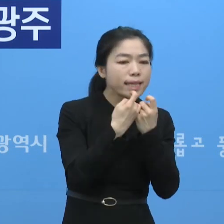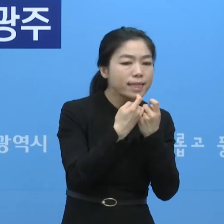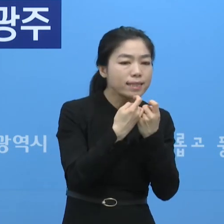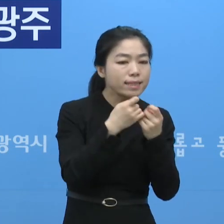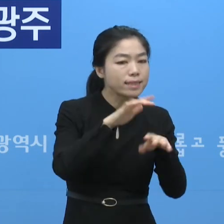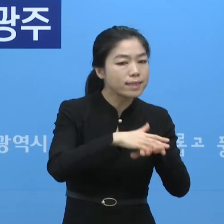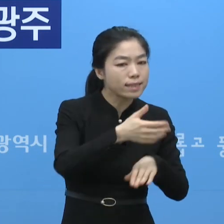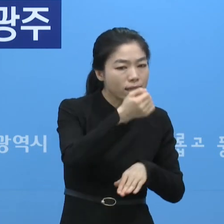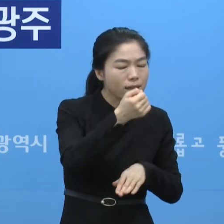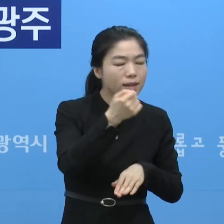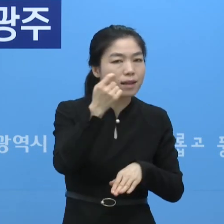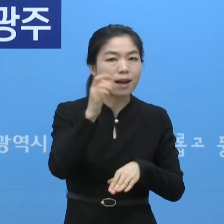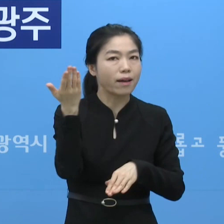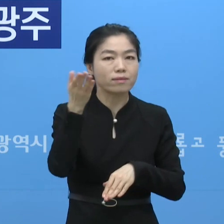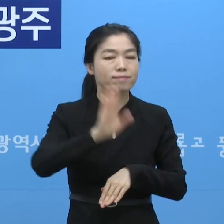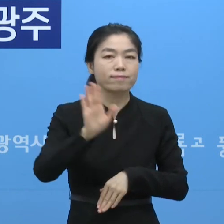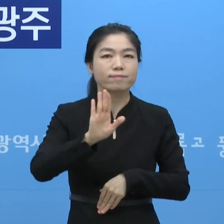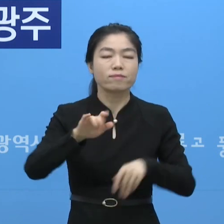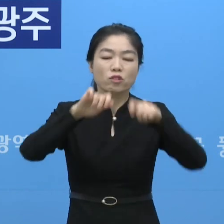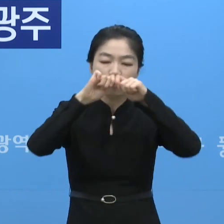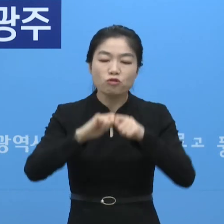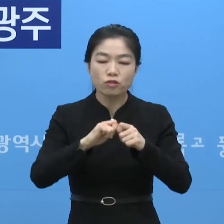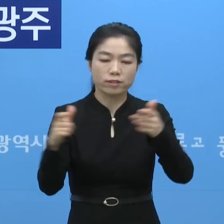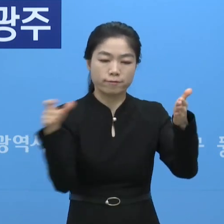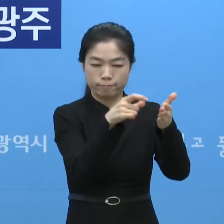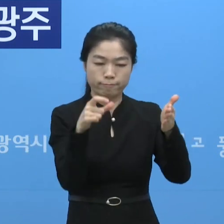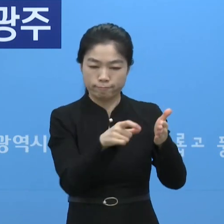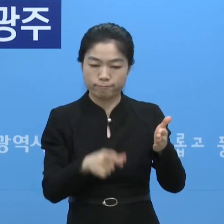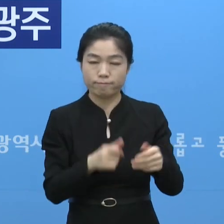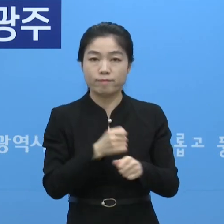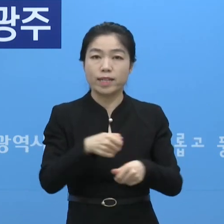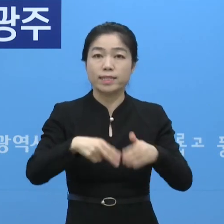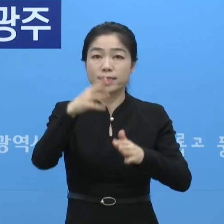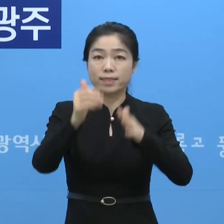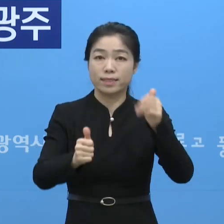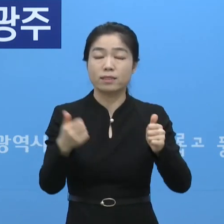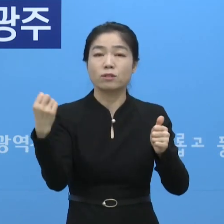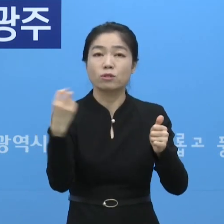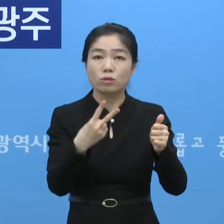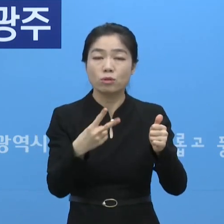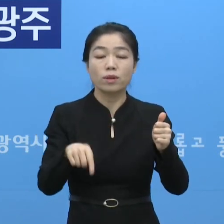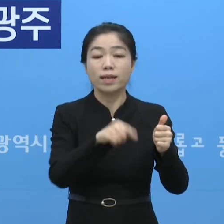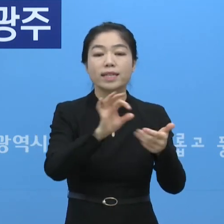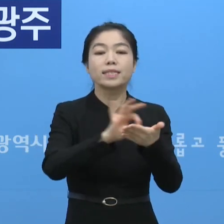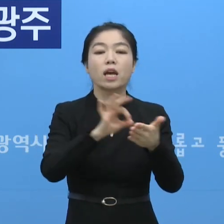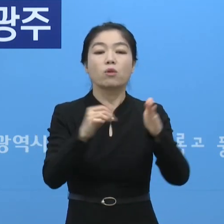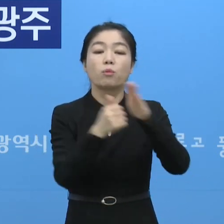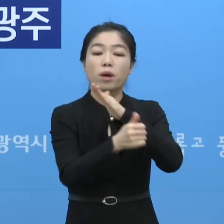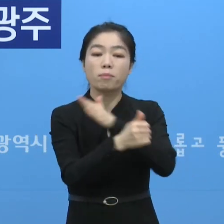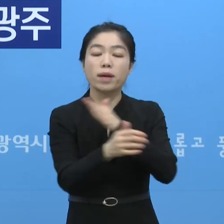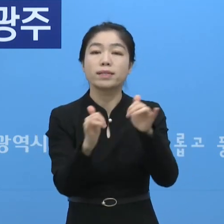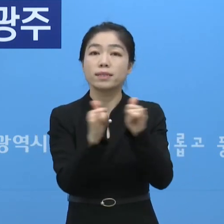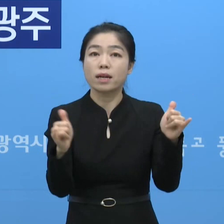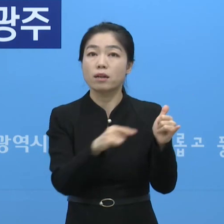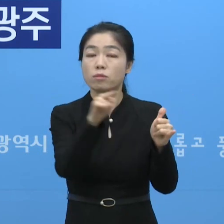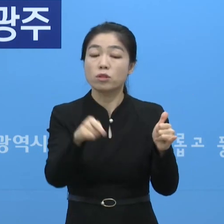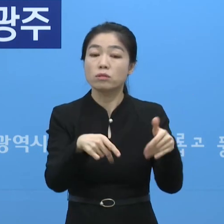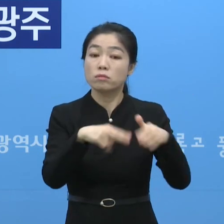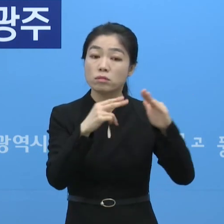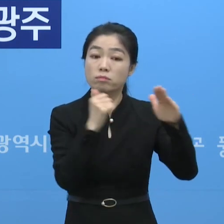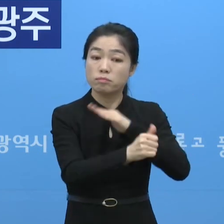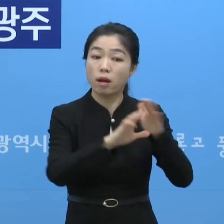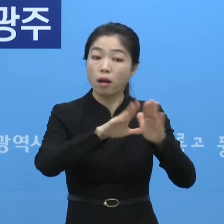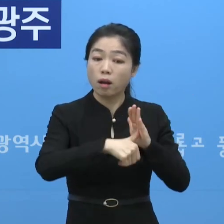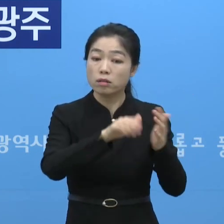부분을 구체적으로 명시함으로써 우리 시설장들께서 또한 여기를 이용하시는 분들이 또 어떤 시설